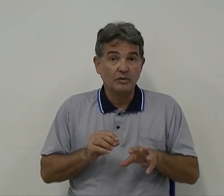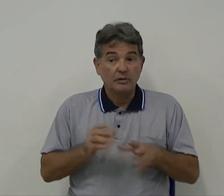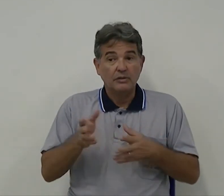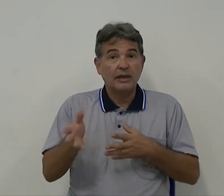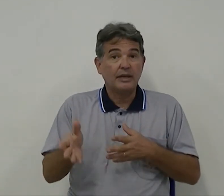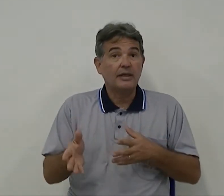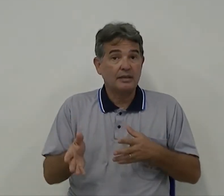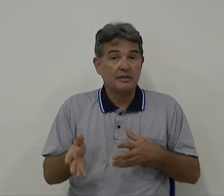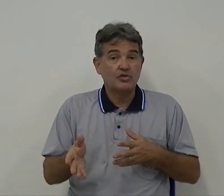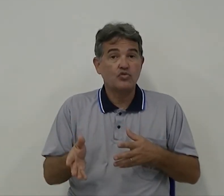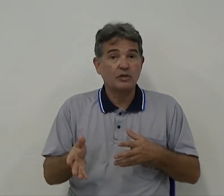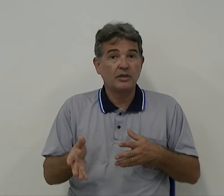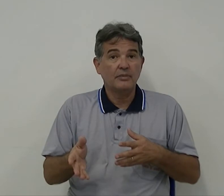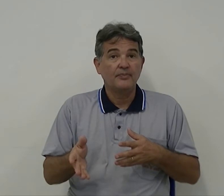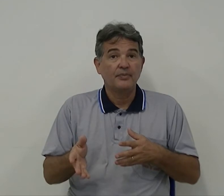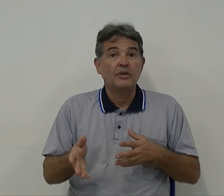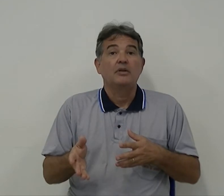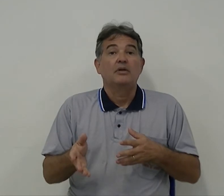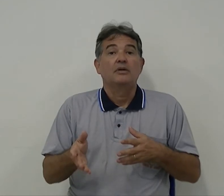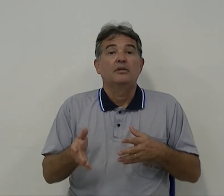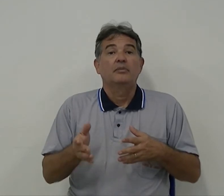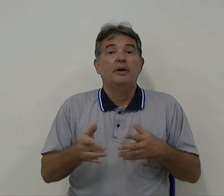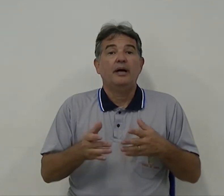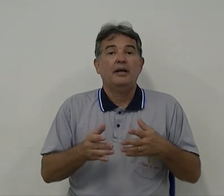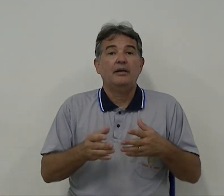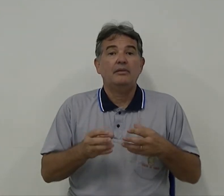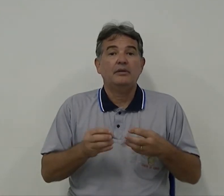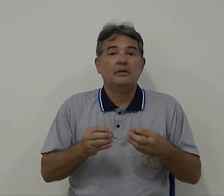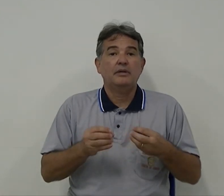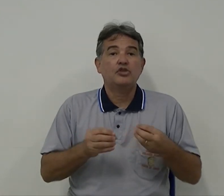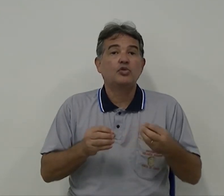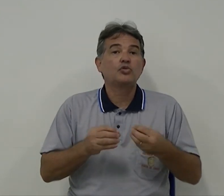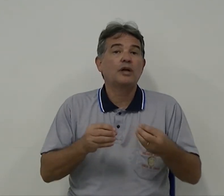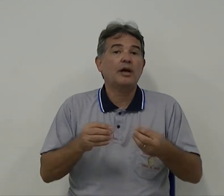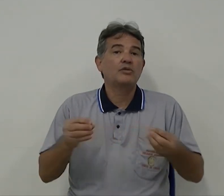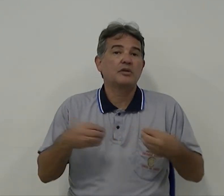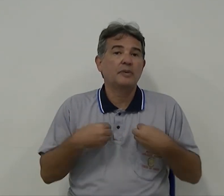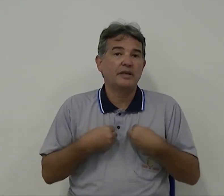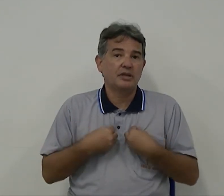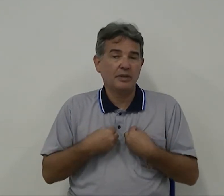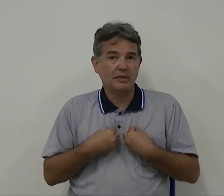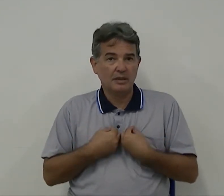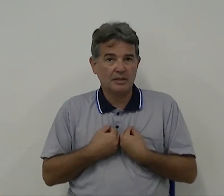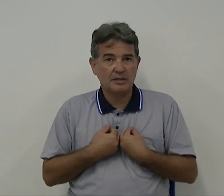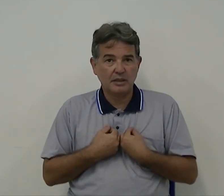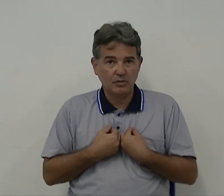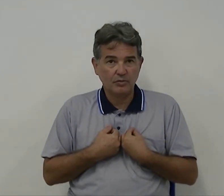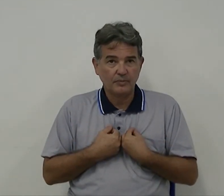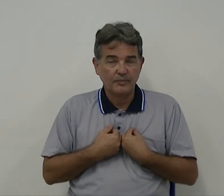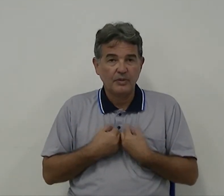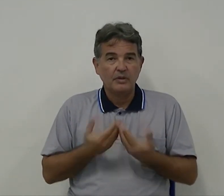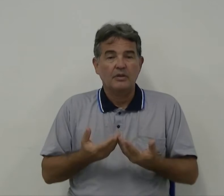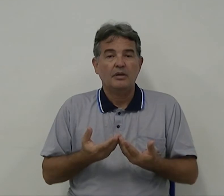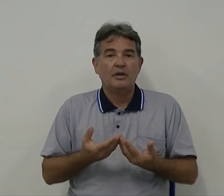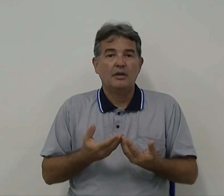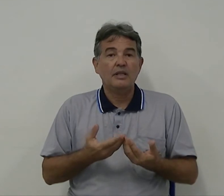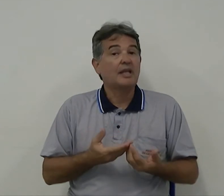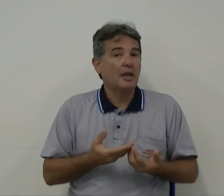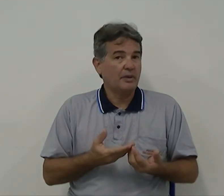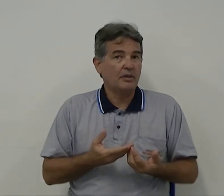da criança surda, para estruturar o seu planejamento de ensino. A intérprete